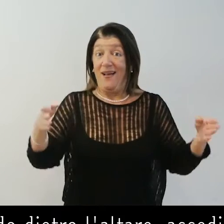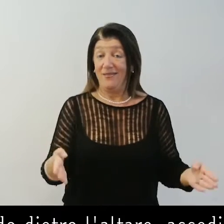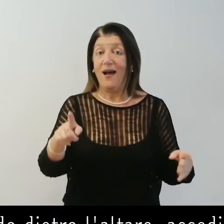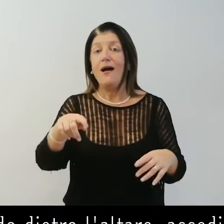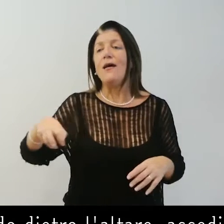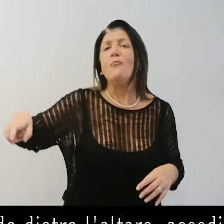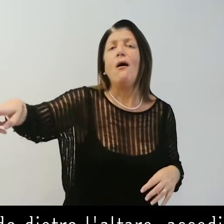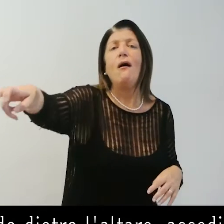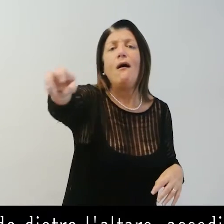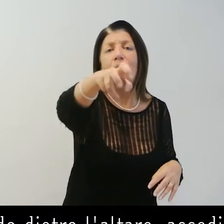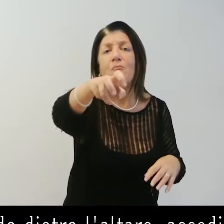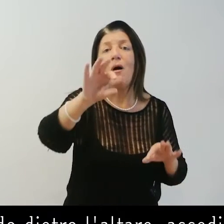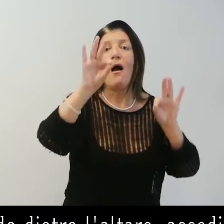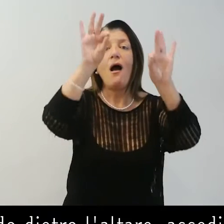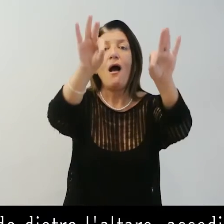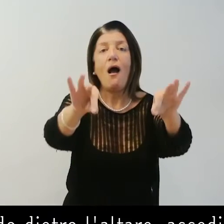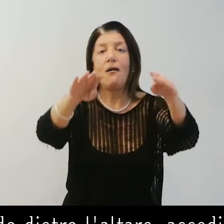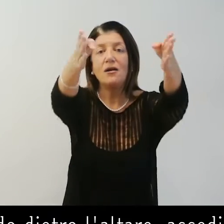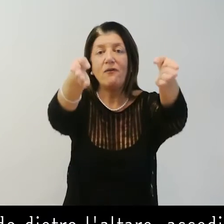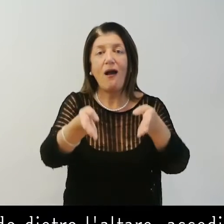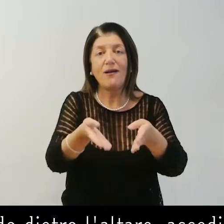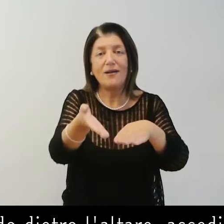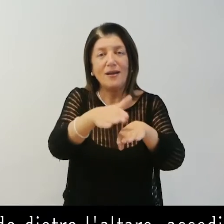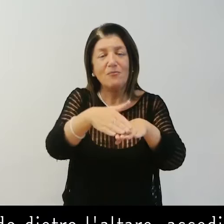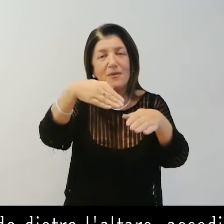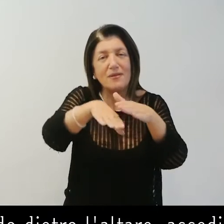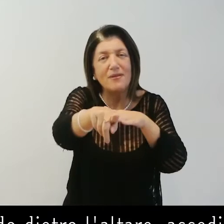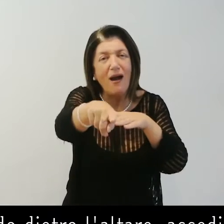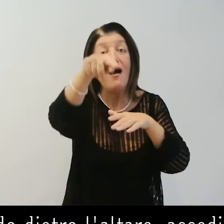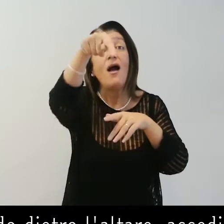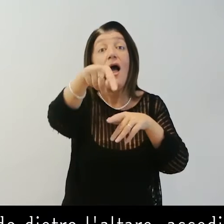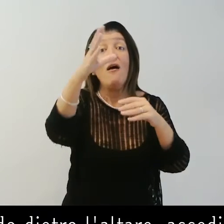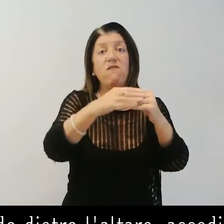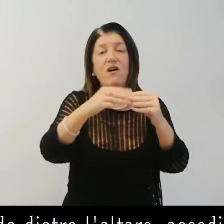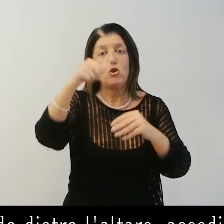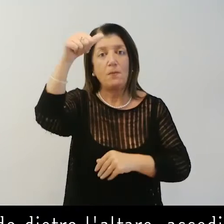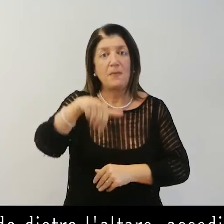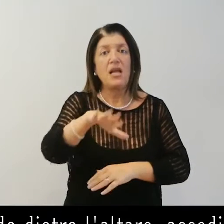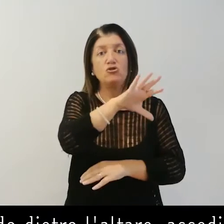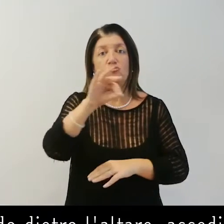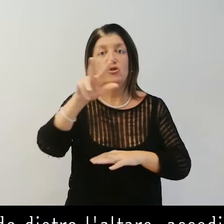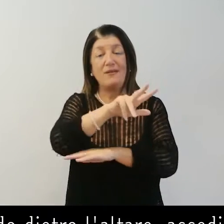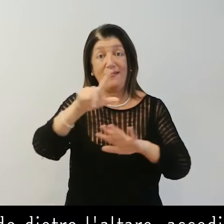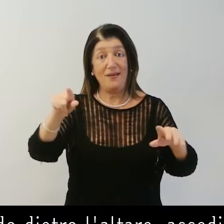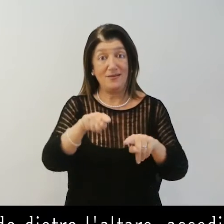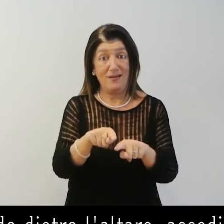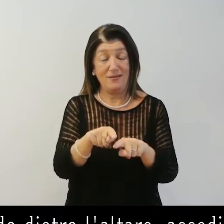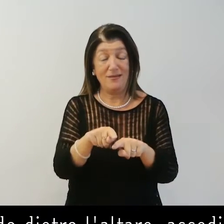passando dietro l'altare accediamo alla cripta realizzata nel 1537.